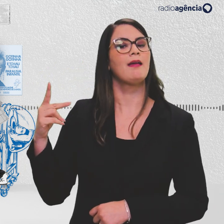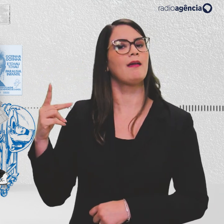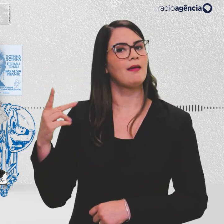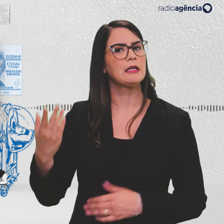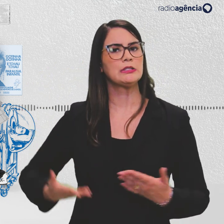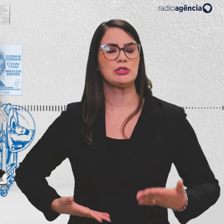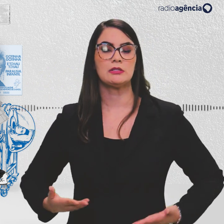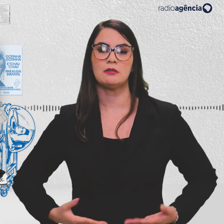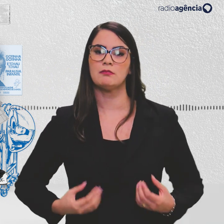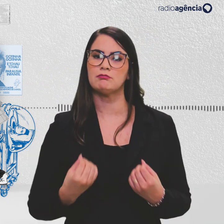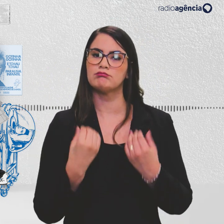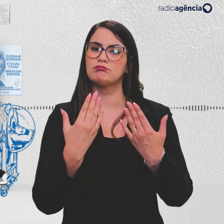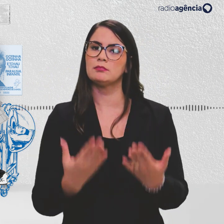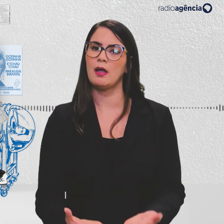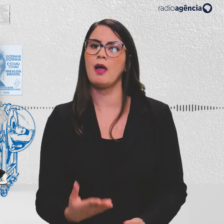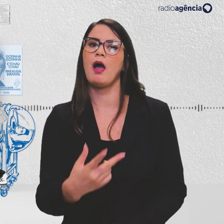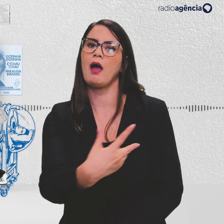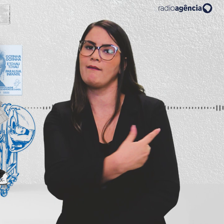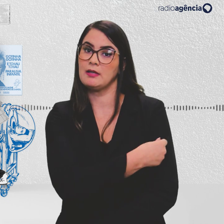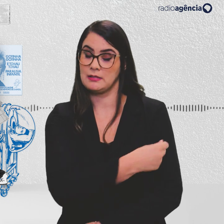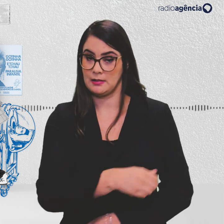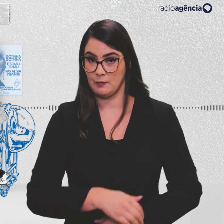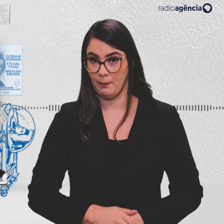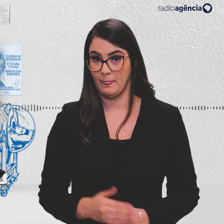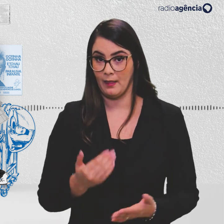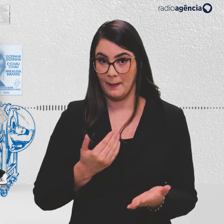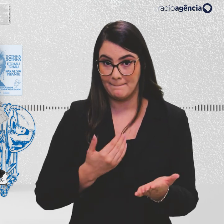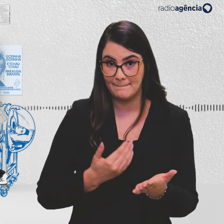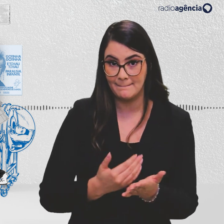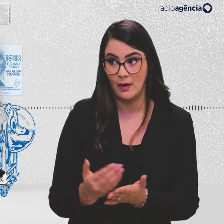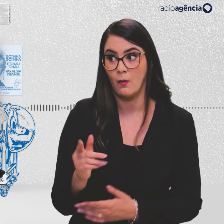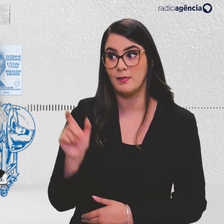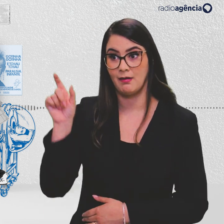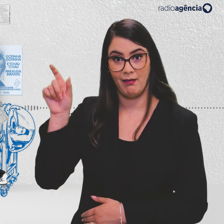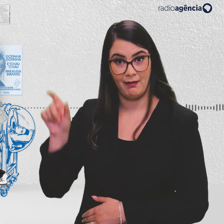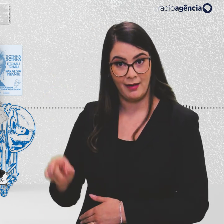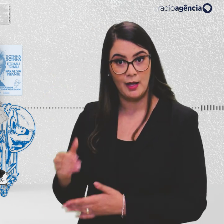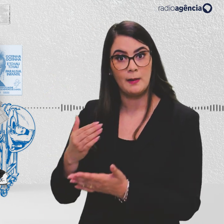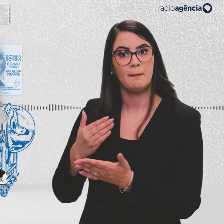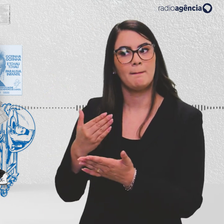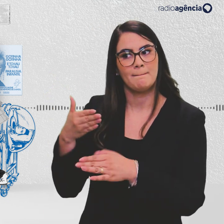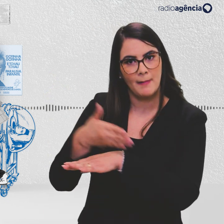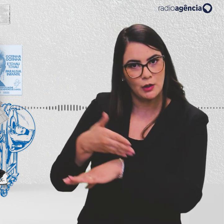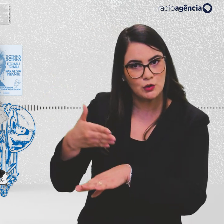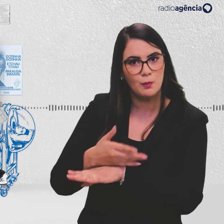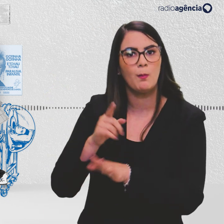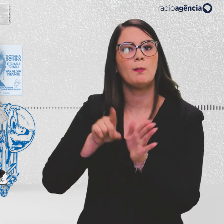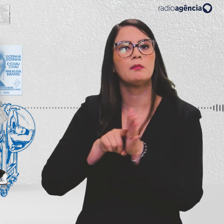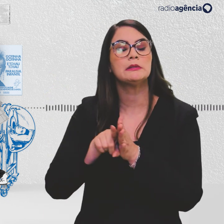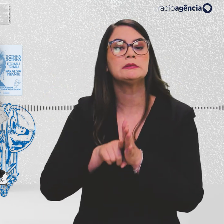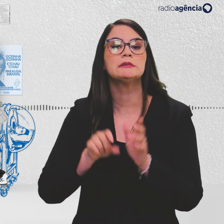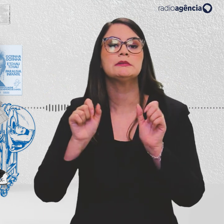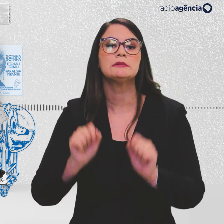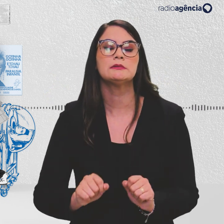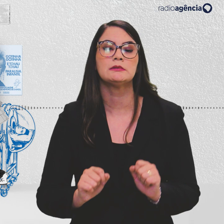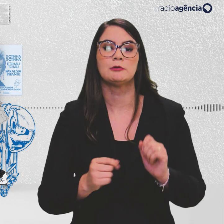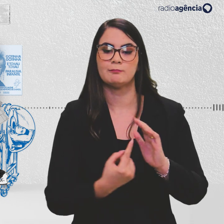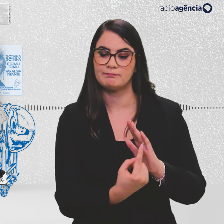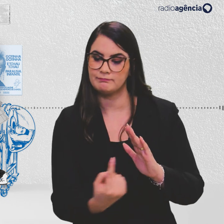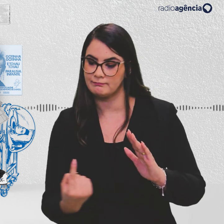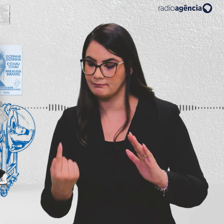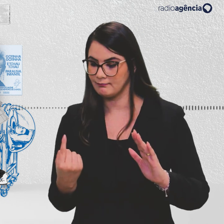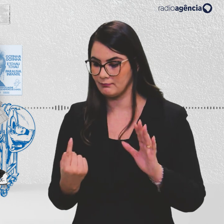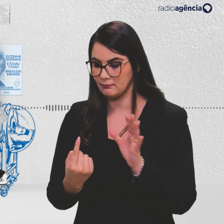serviços em prol da vacinação. Para começar, o doutor Roma participou das pesquisas que permitiram o isolamento